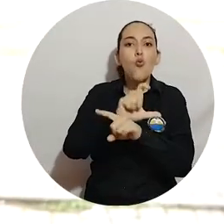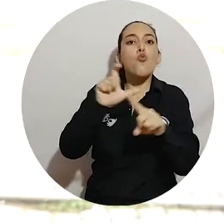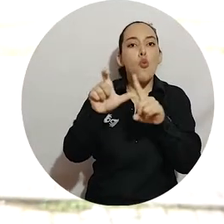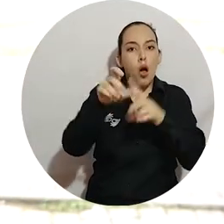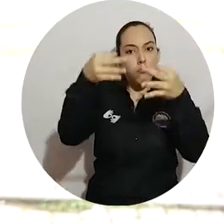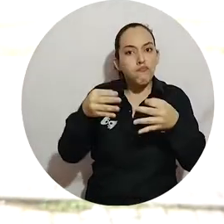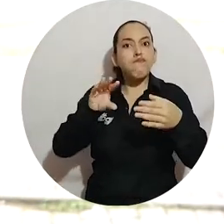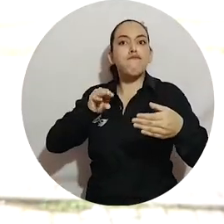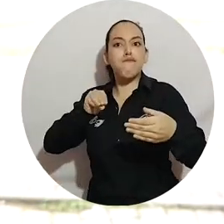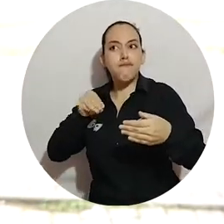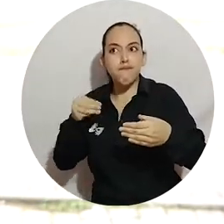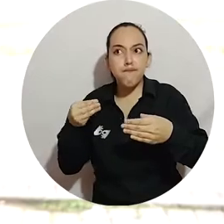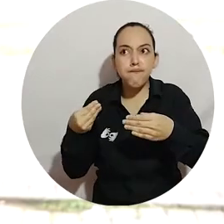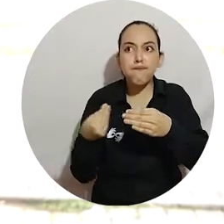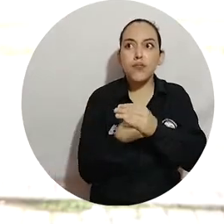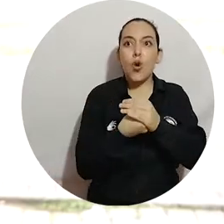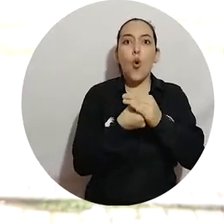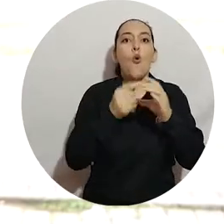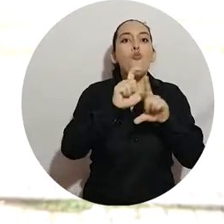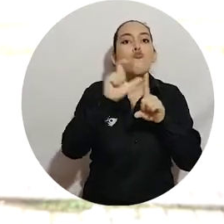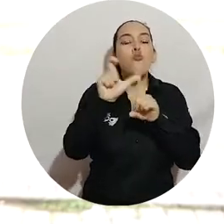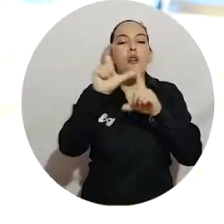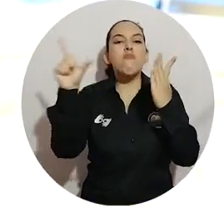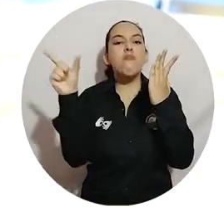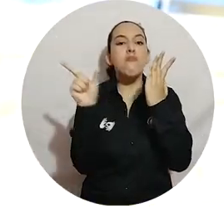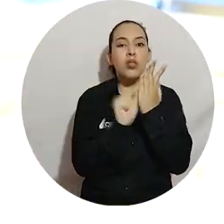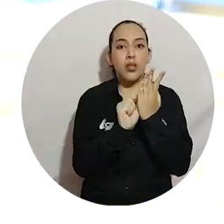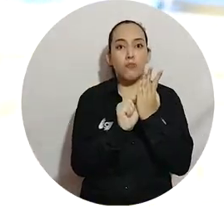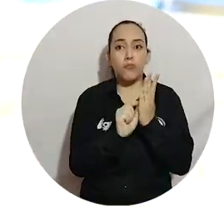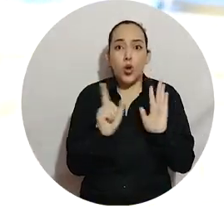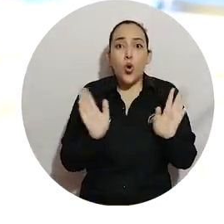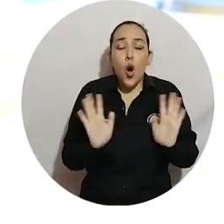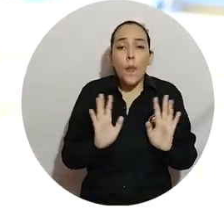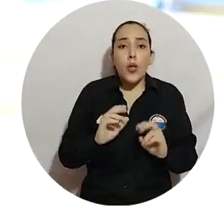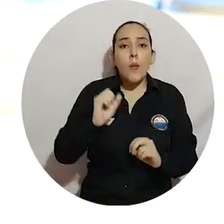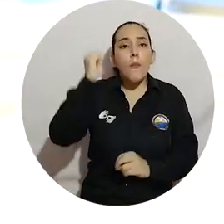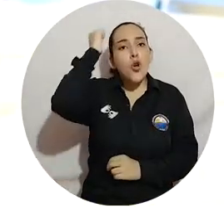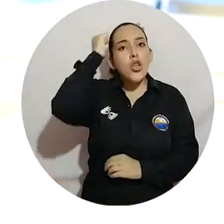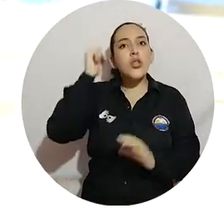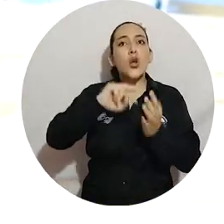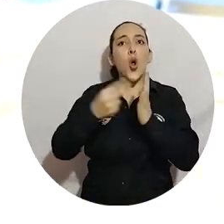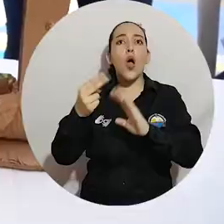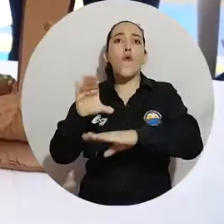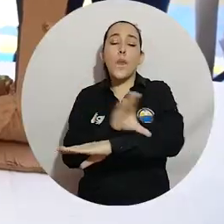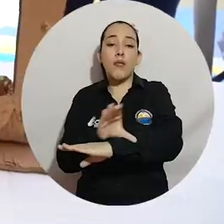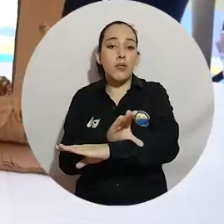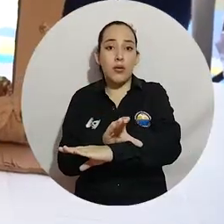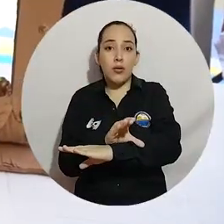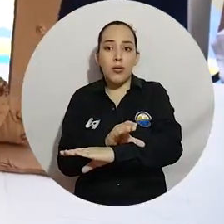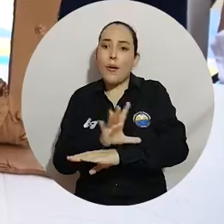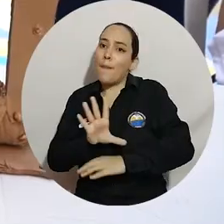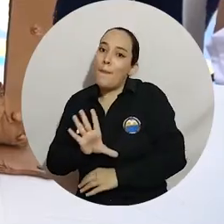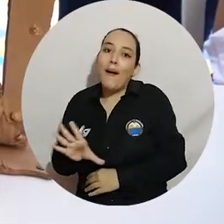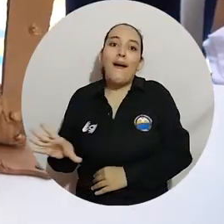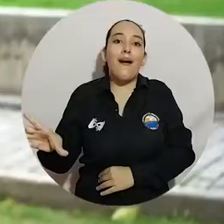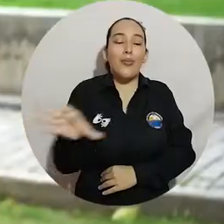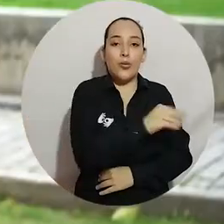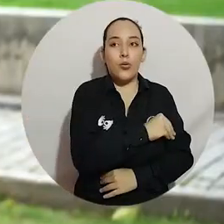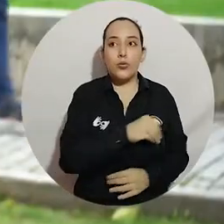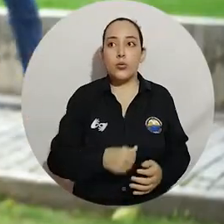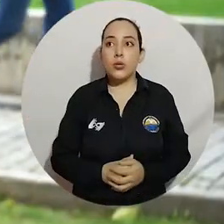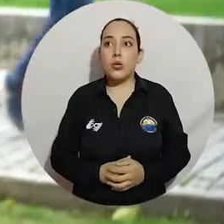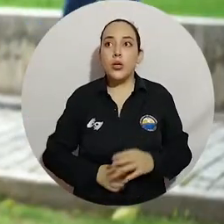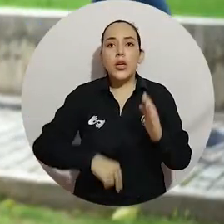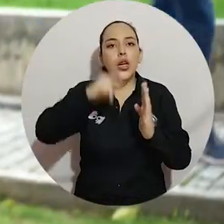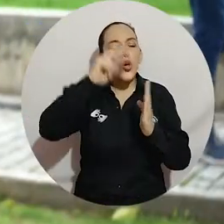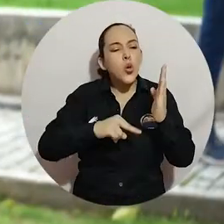inclusiva, una cultura digital, donde no es solamente para el docente de tecnología e informática, es para todos. La